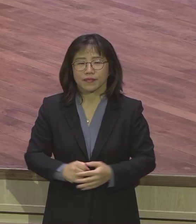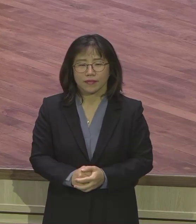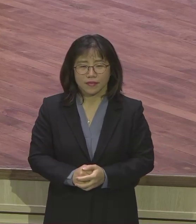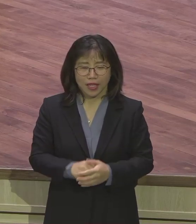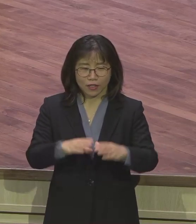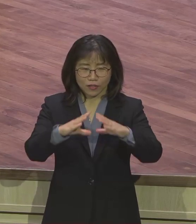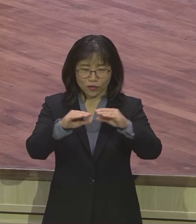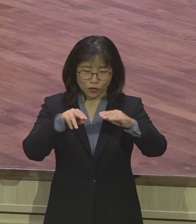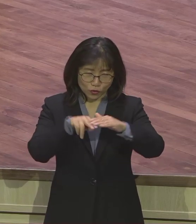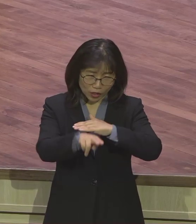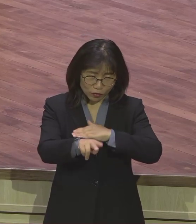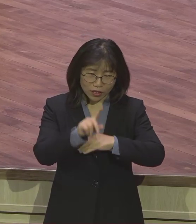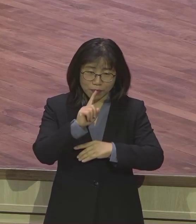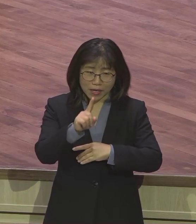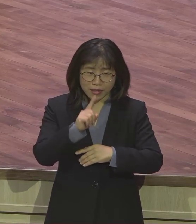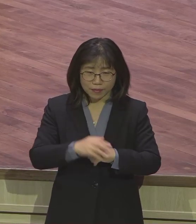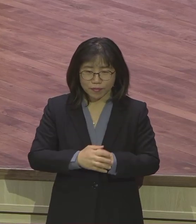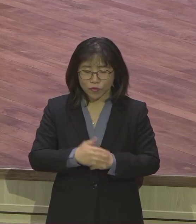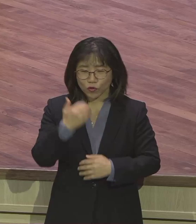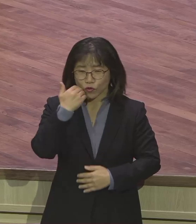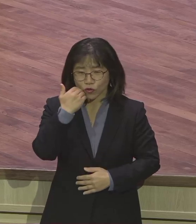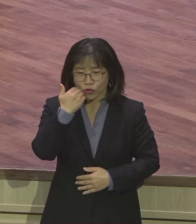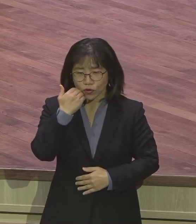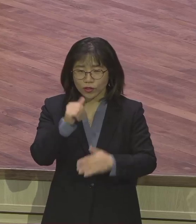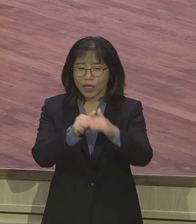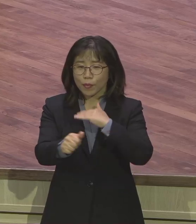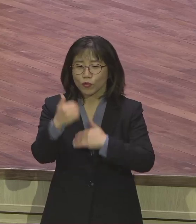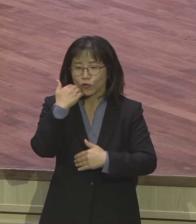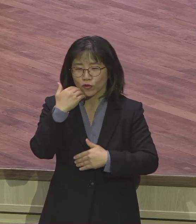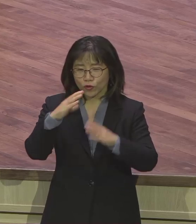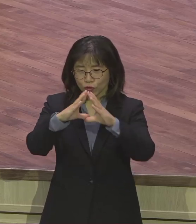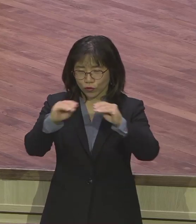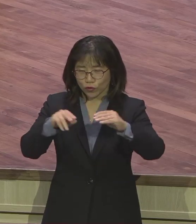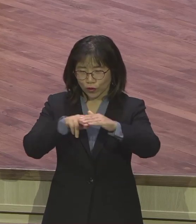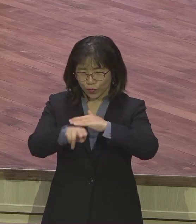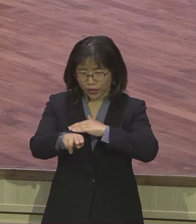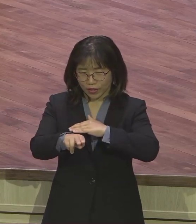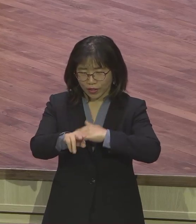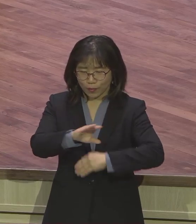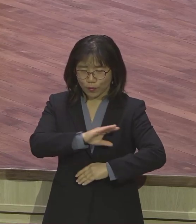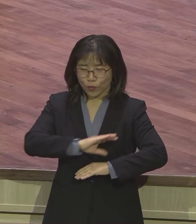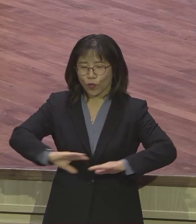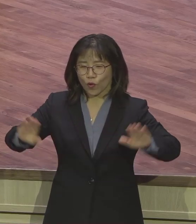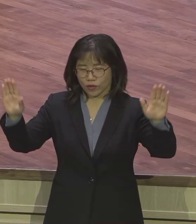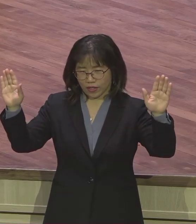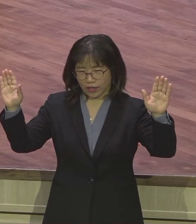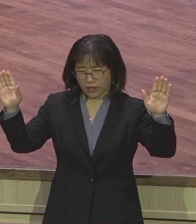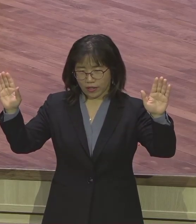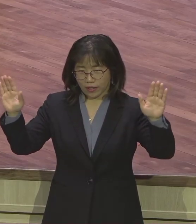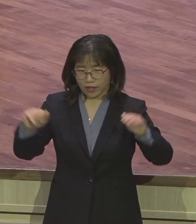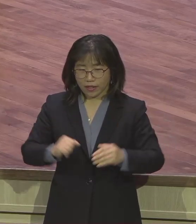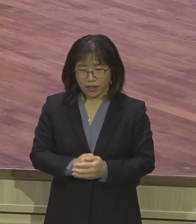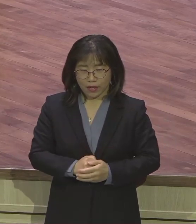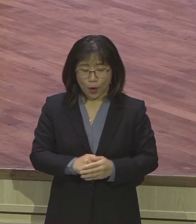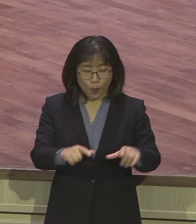하면 떠오른 인물이 바로 모세입니다. 모세는 불신자들도 다 알 정도로 그렇게